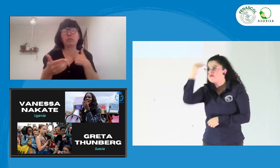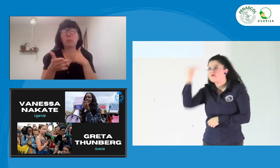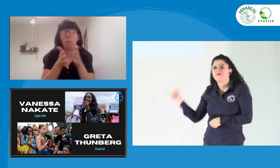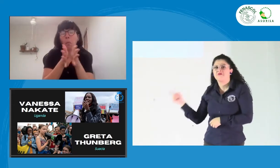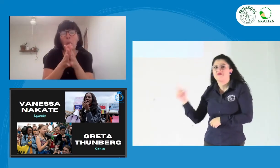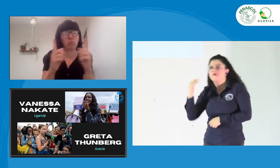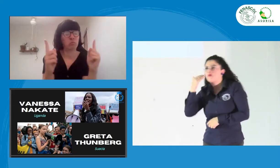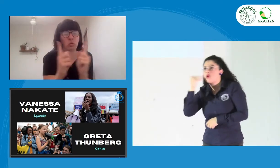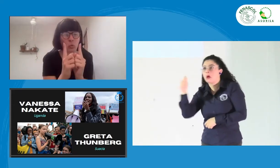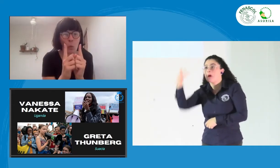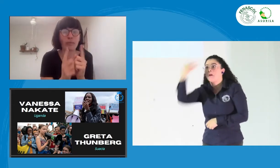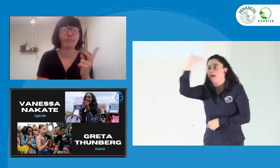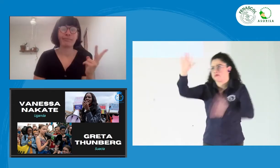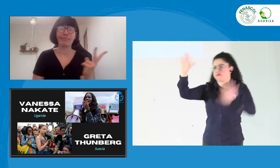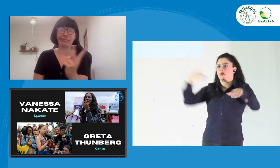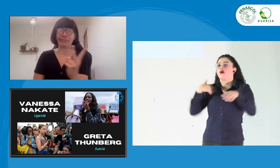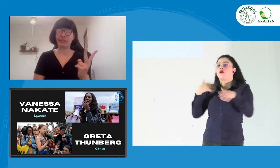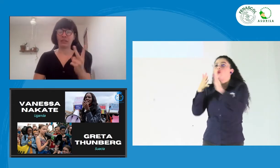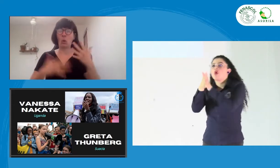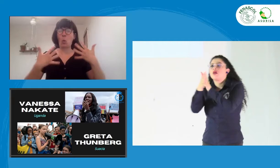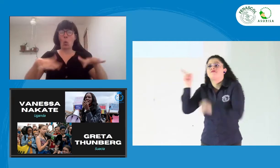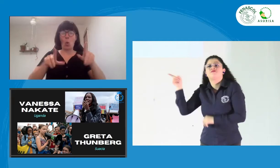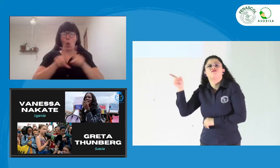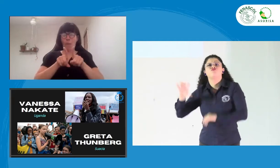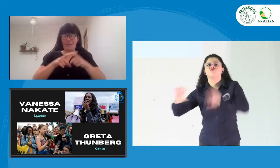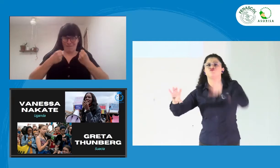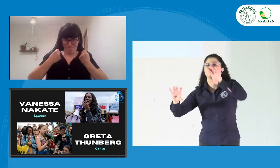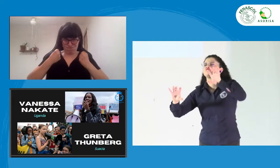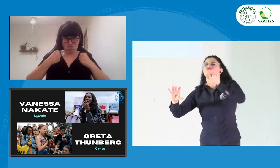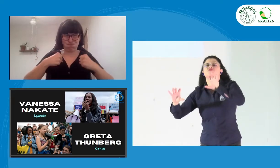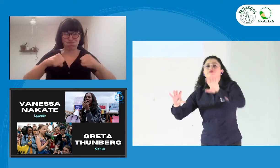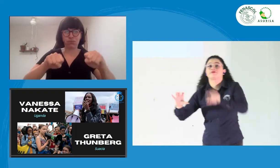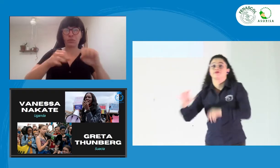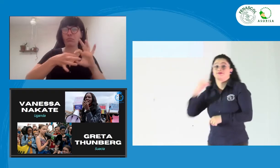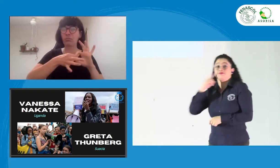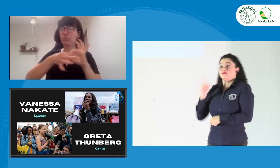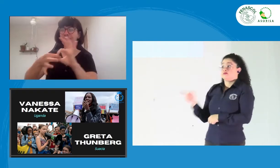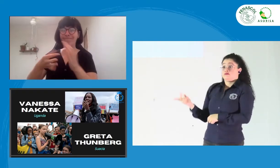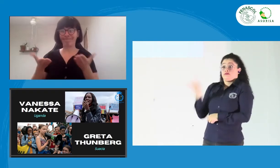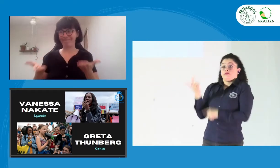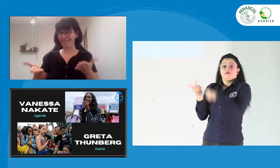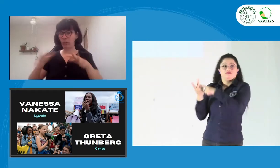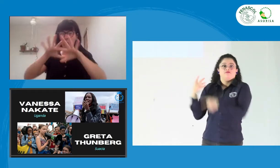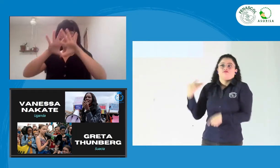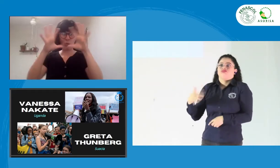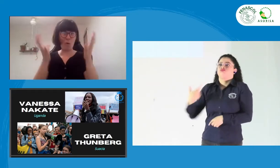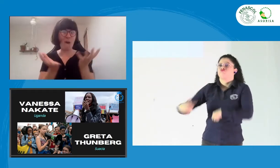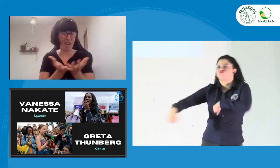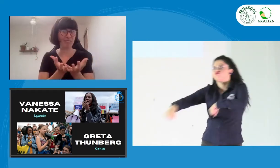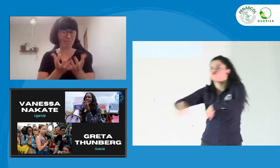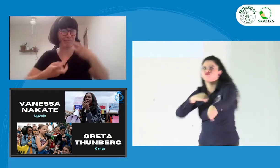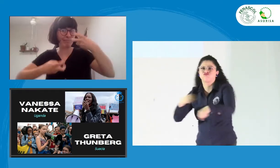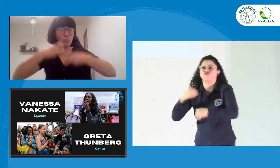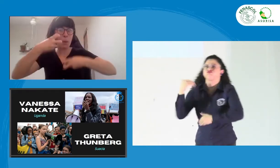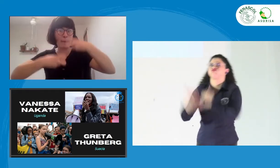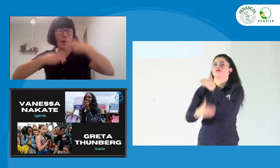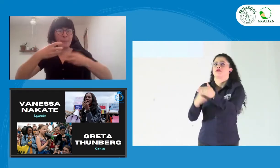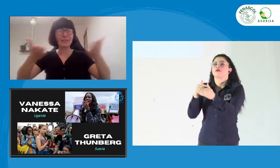conocen, si las han visto. Pues voy a darles un contexto muy corto acerca del activismo que ellas dos